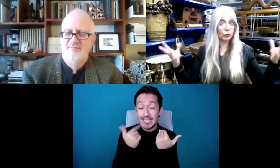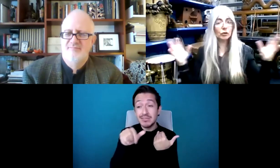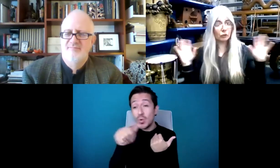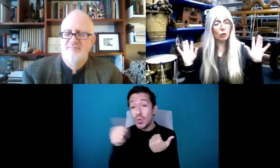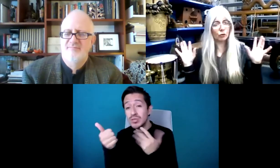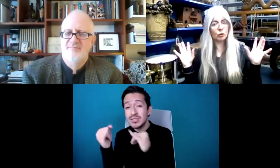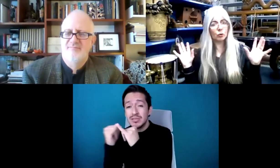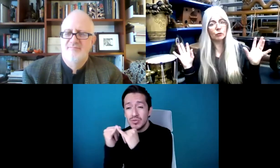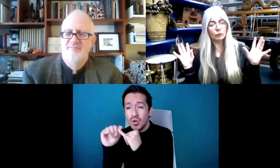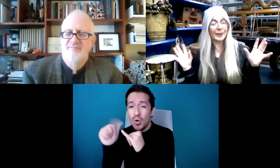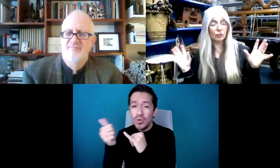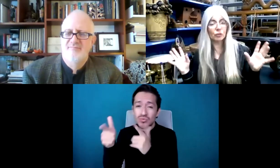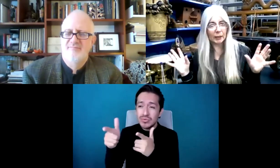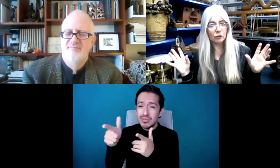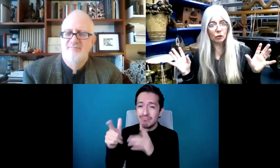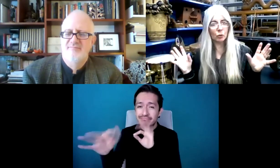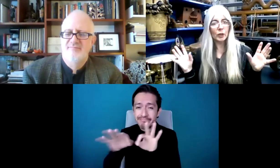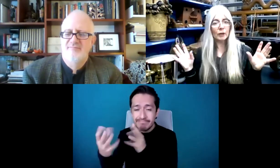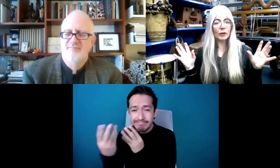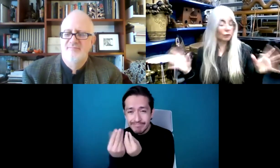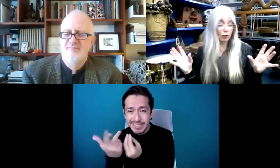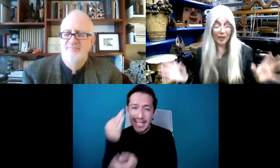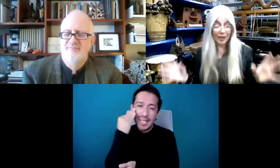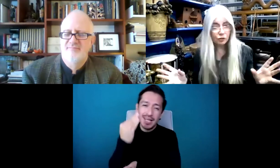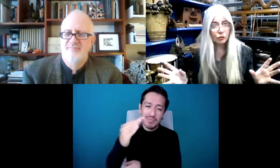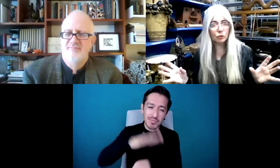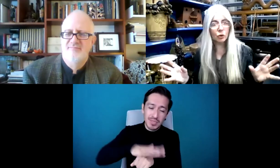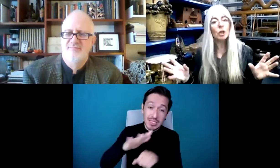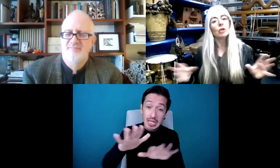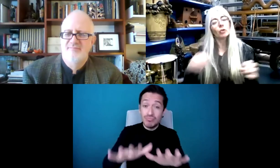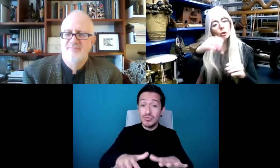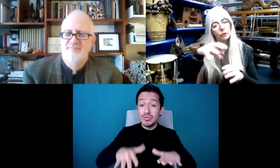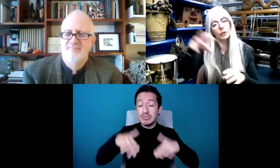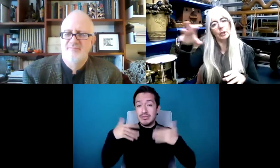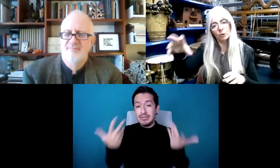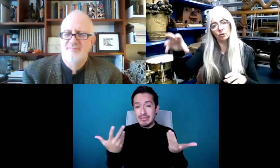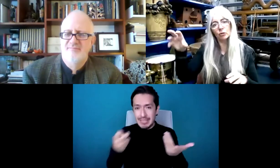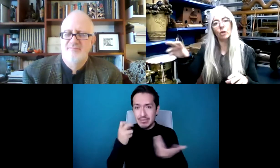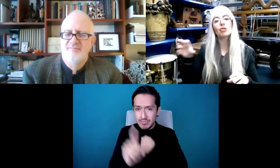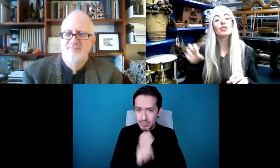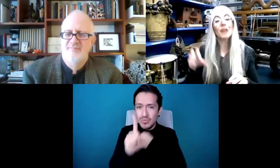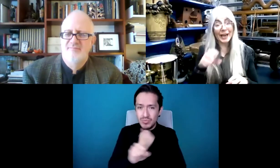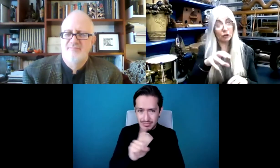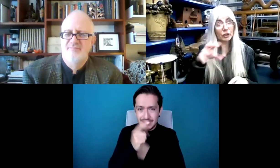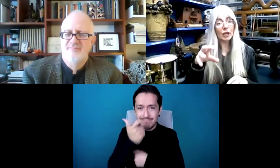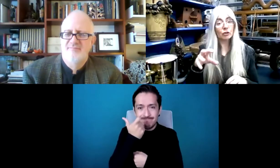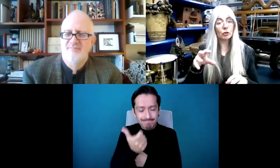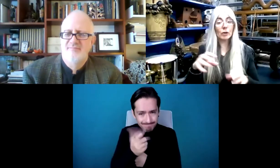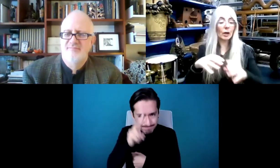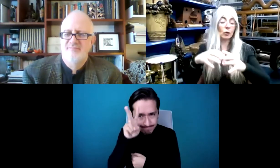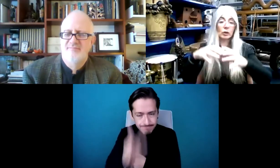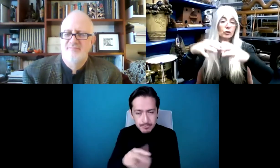más tiempo y las orquestas financieramente han enfrentado grandes retos. Entonces las